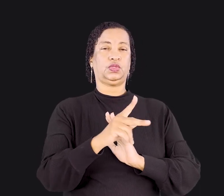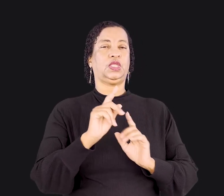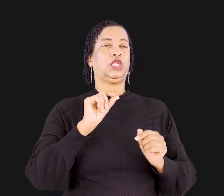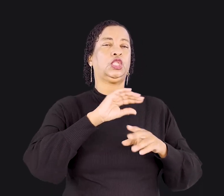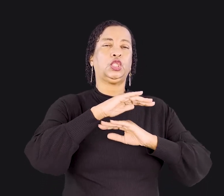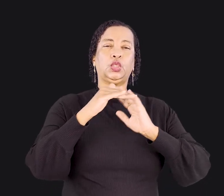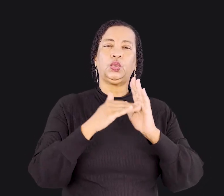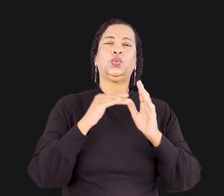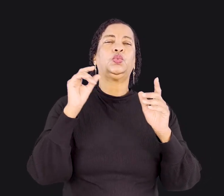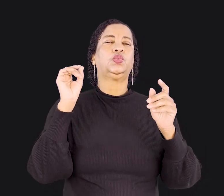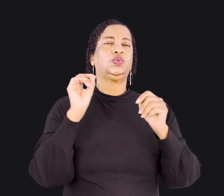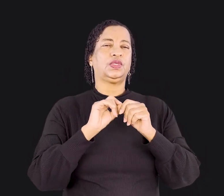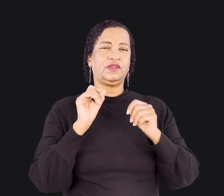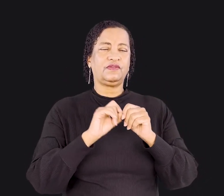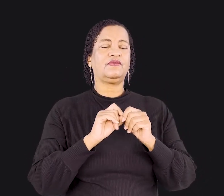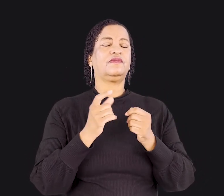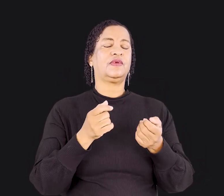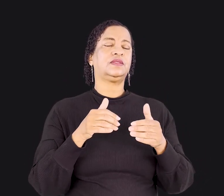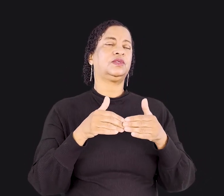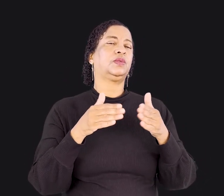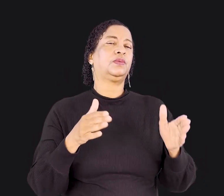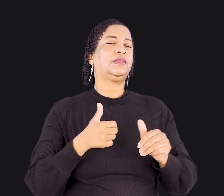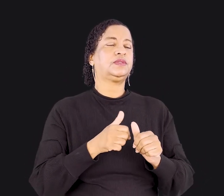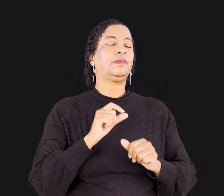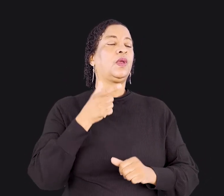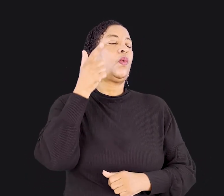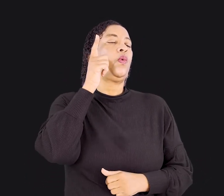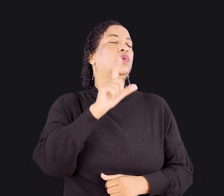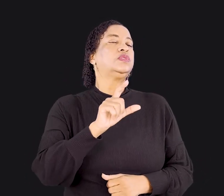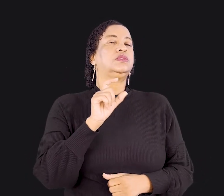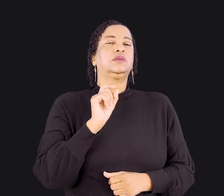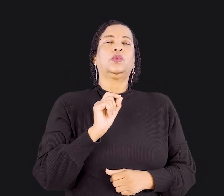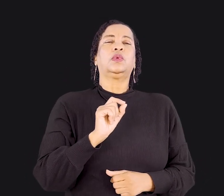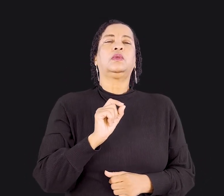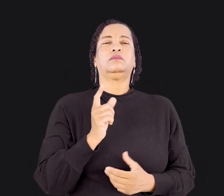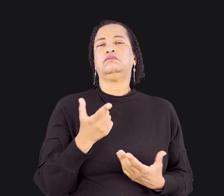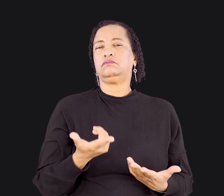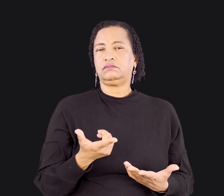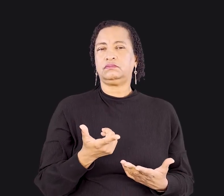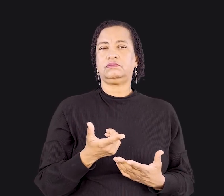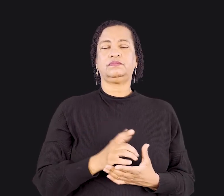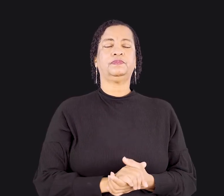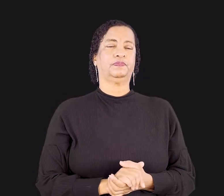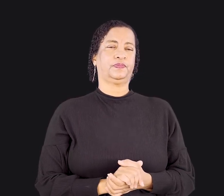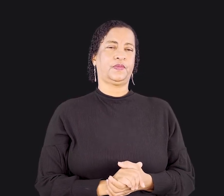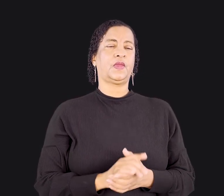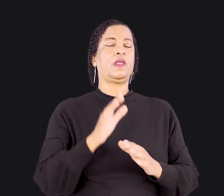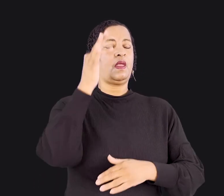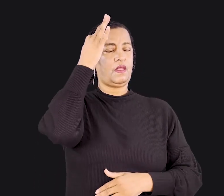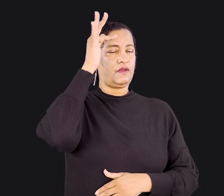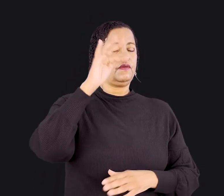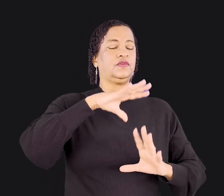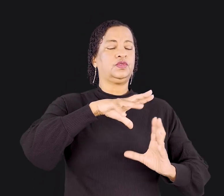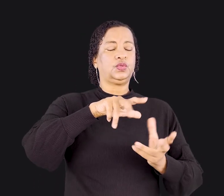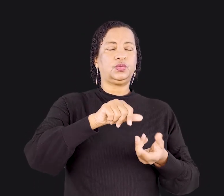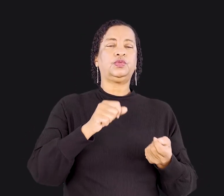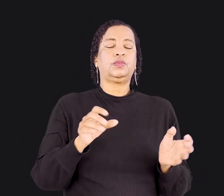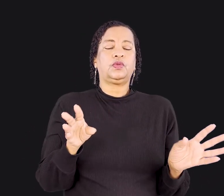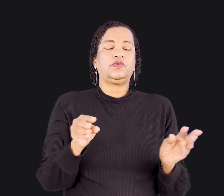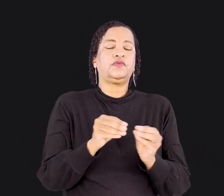o que ele faz é guiado pelo princípio. O que eu ganho com isso? A filosofia do mundo pode ser resumida nesta pequena frase. E